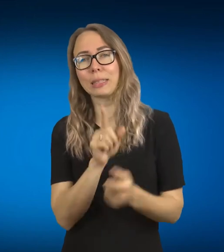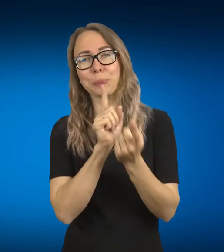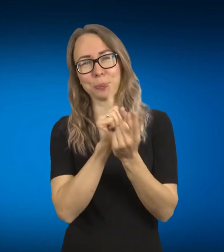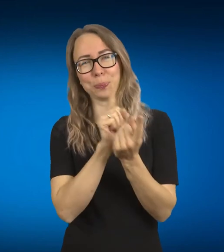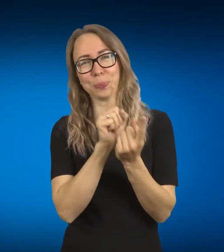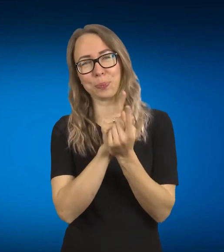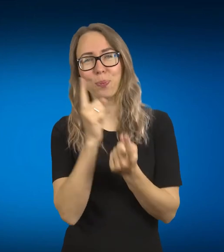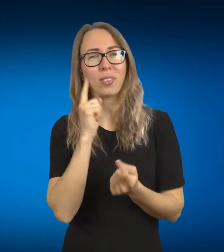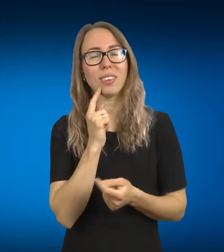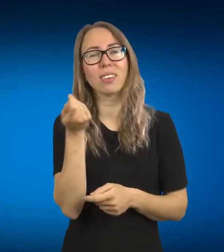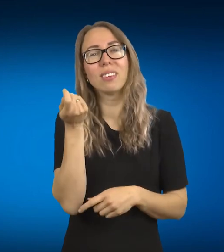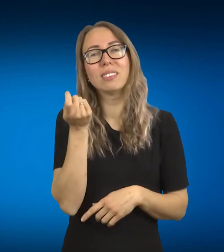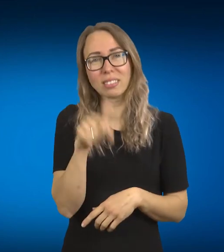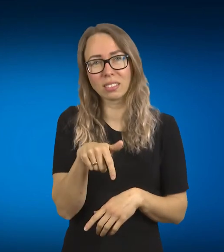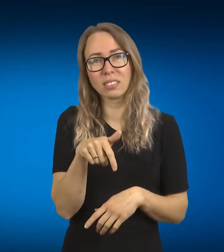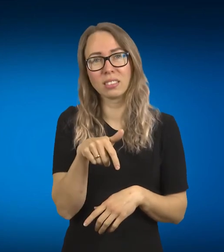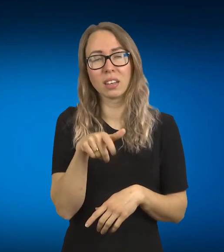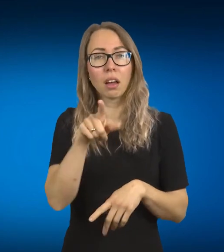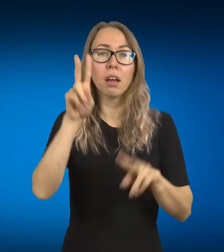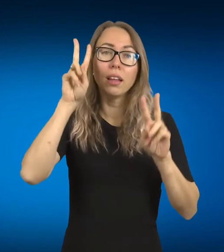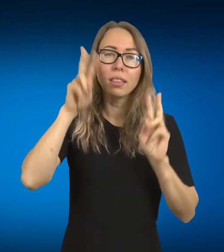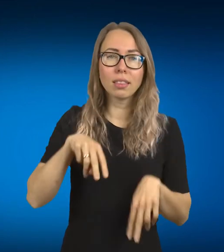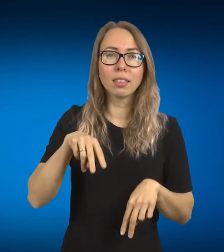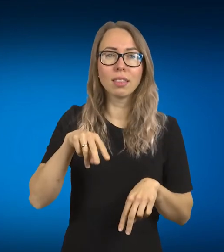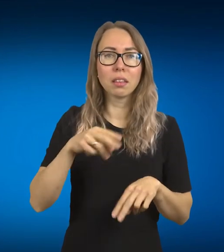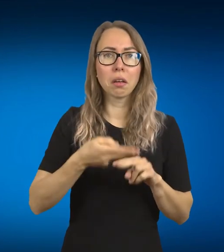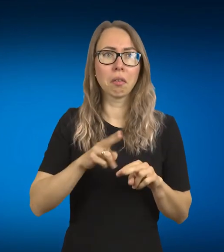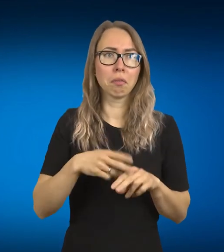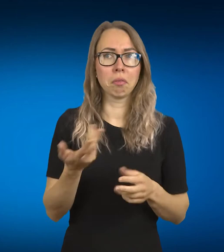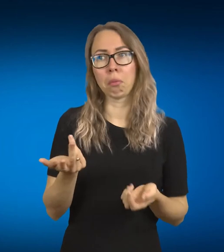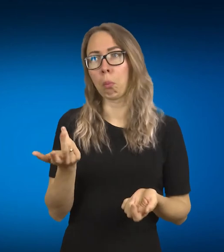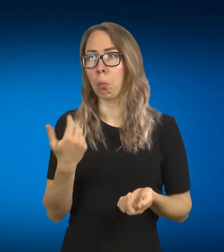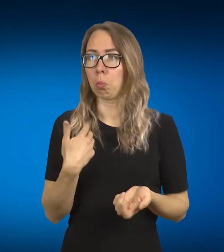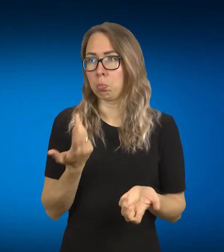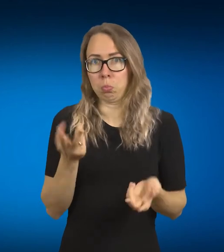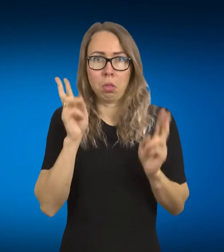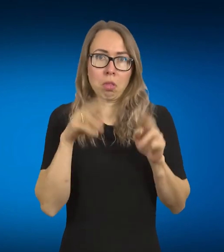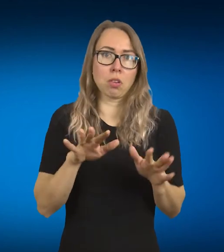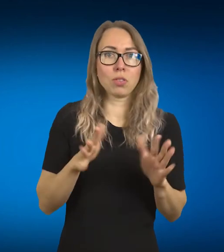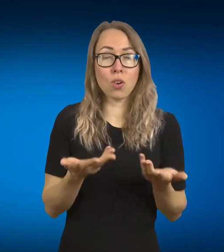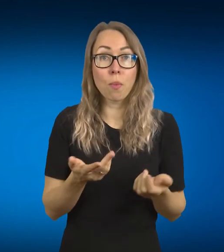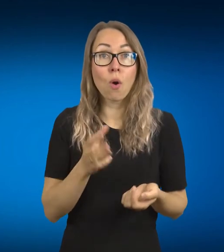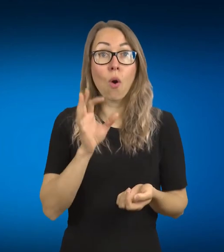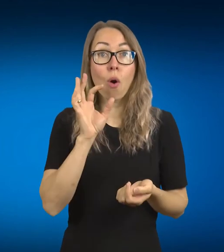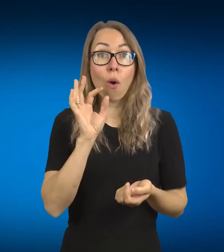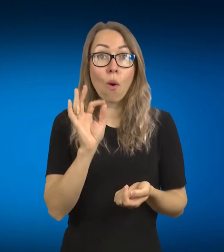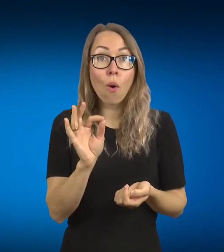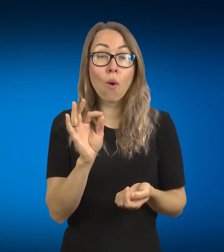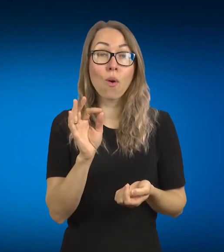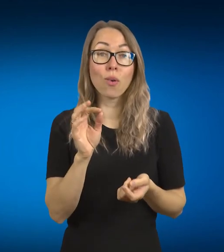mūsų kažkur yra, tai atrodo, kad ir to poreikio nėra, bet ta nusistavėjusia tokia stigma norisi greuti ir